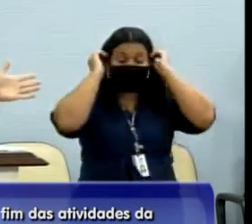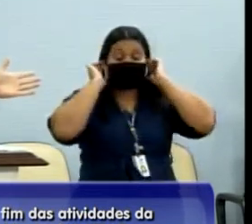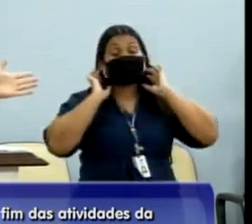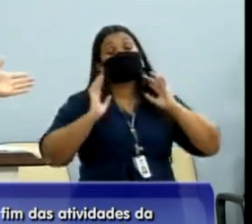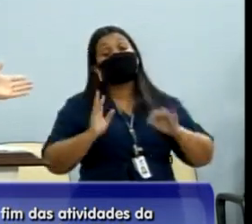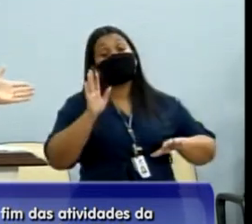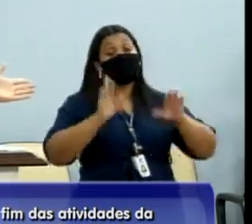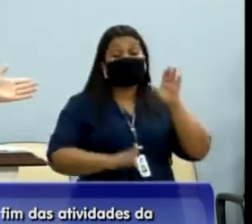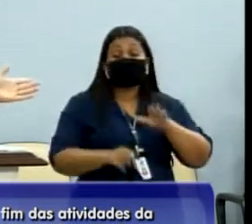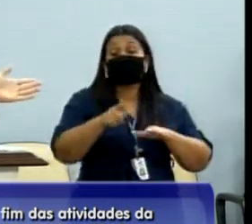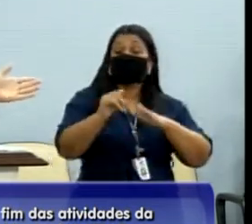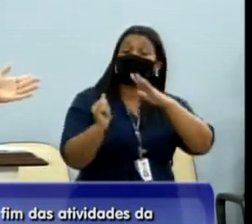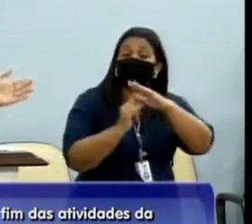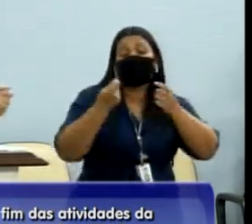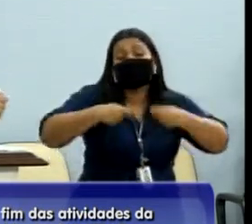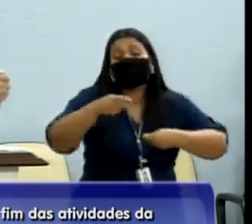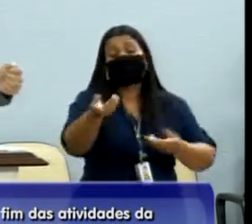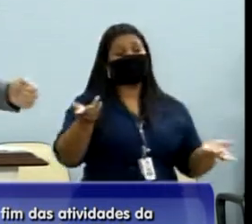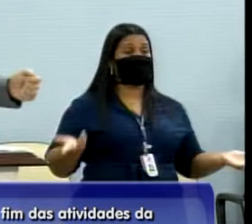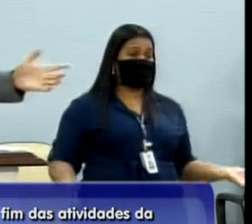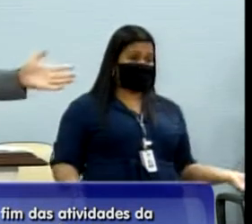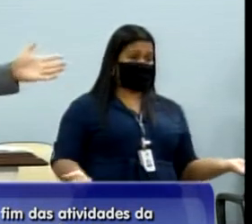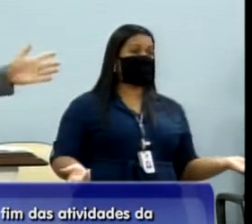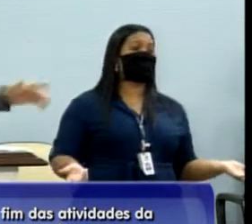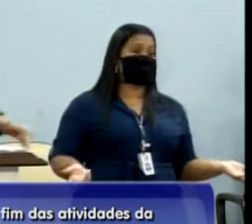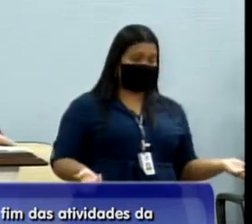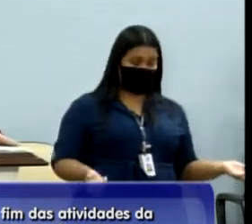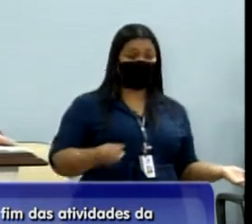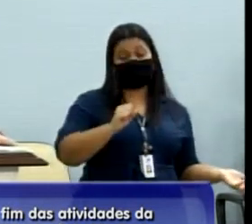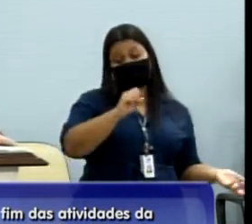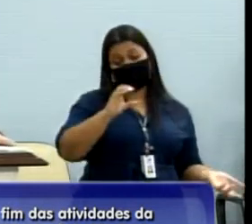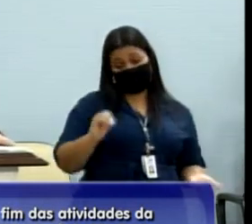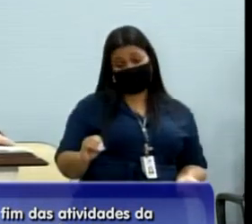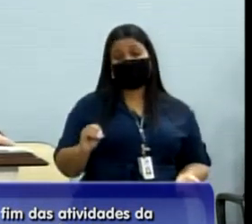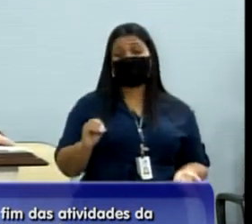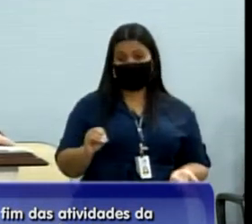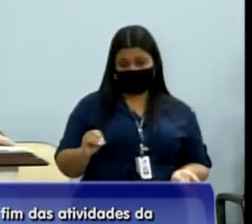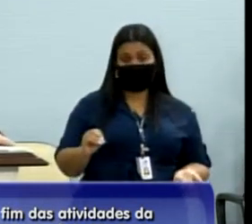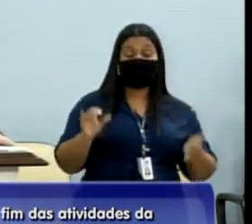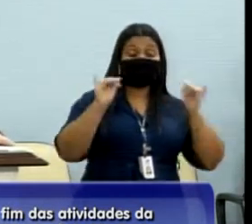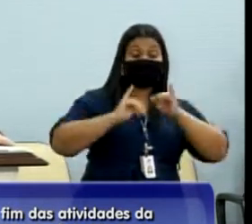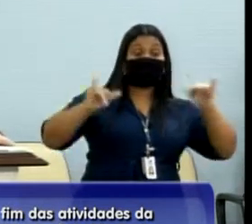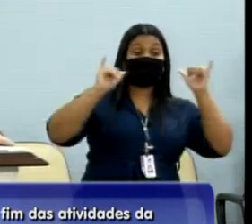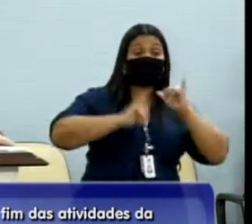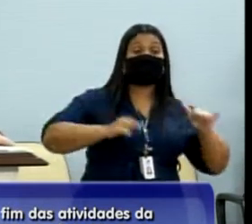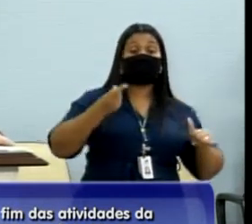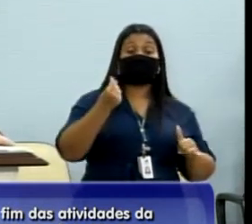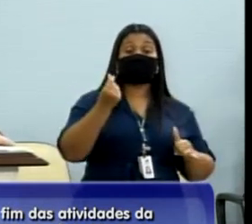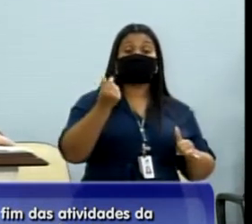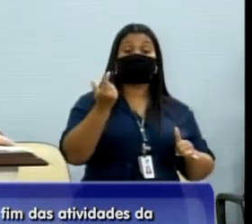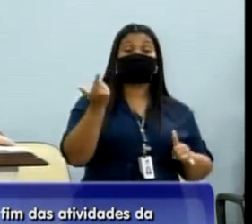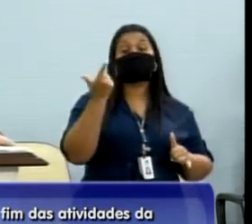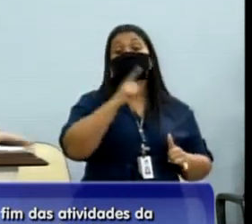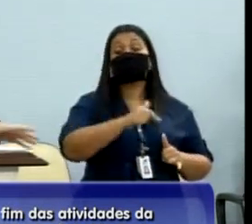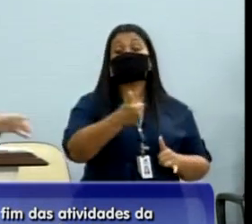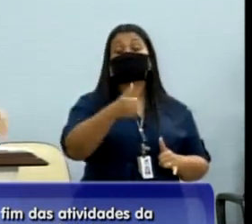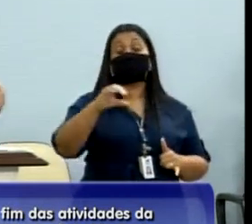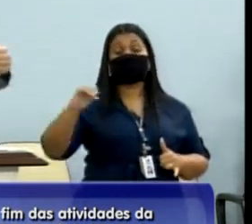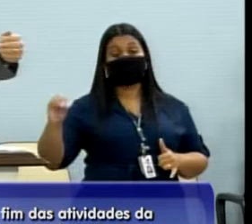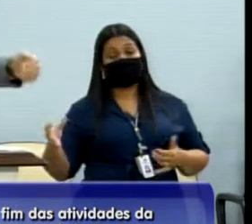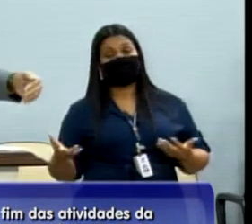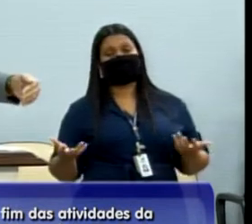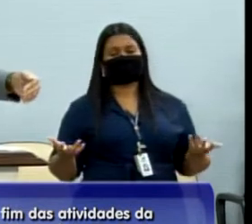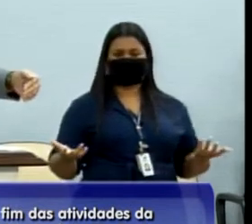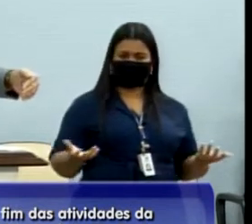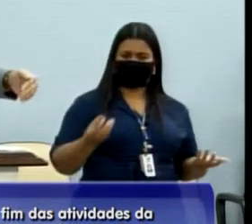precisa, ela se sujeita àquilo, receber 80 e declarar que recebeu 100. Isso é uma farra. Claro